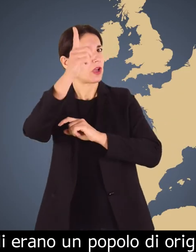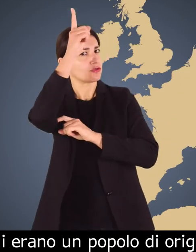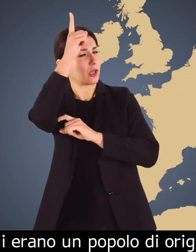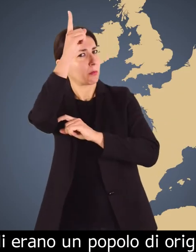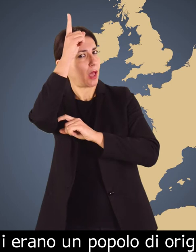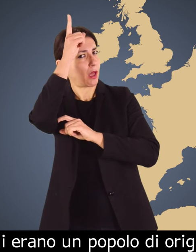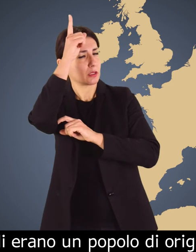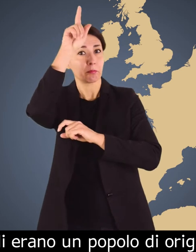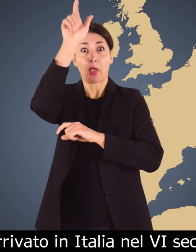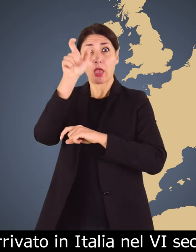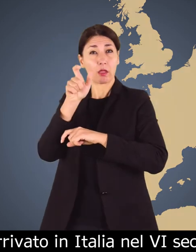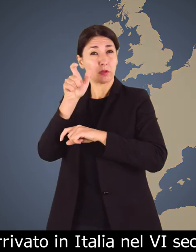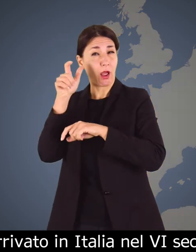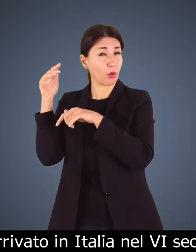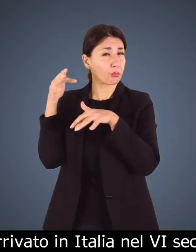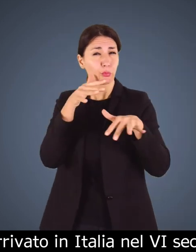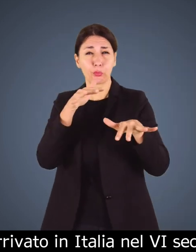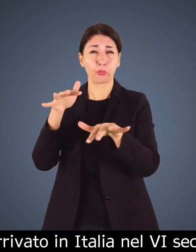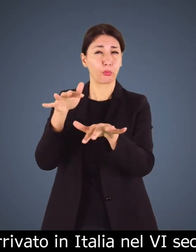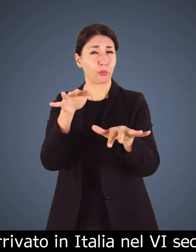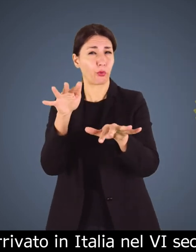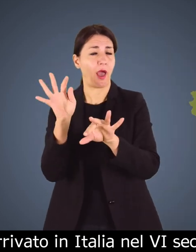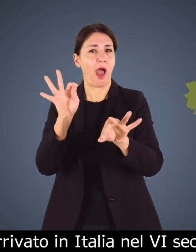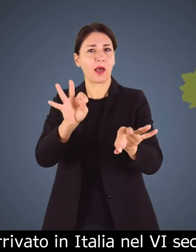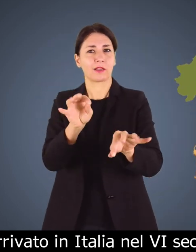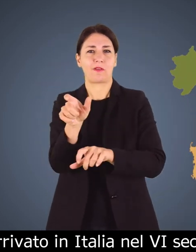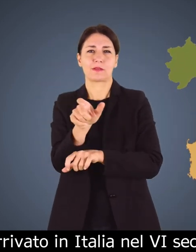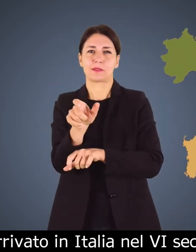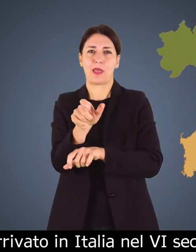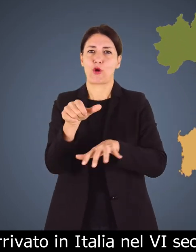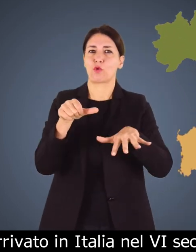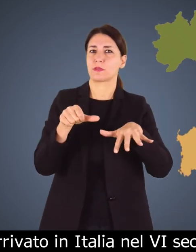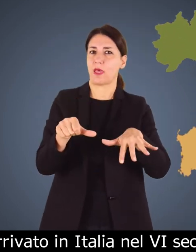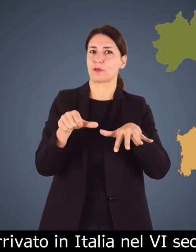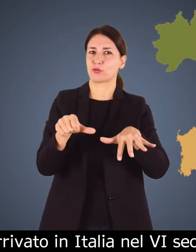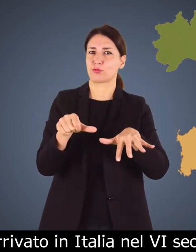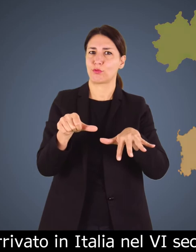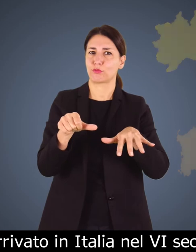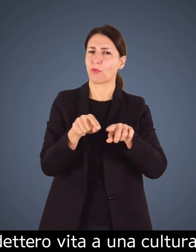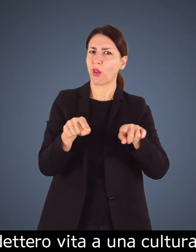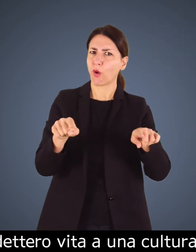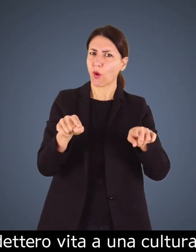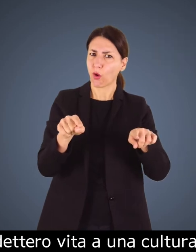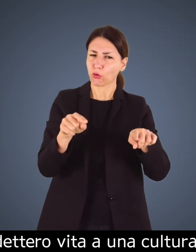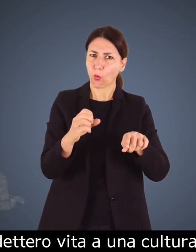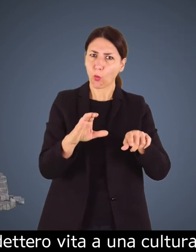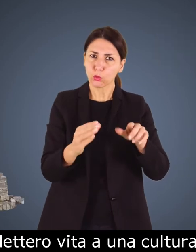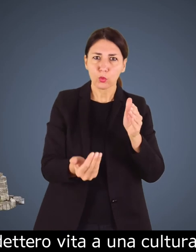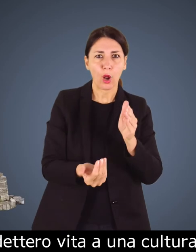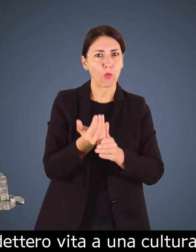di origine germanica arrivato in italia nel sesto secolo essi